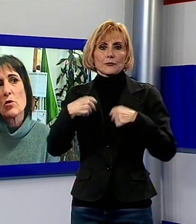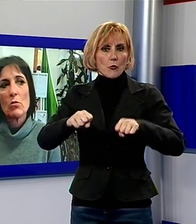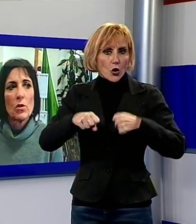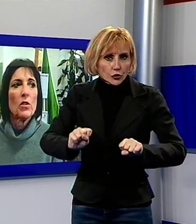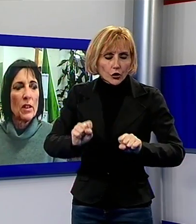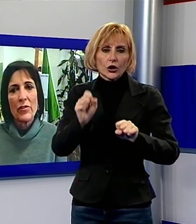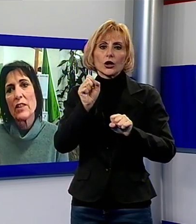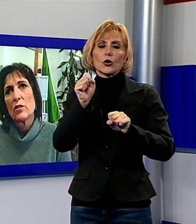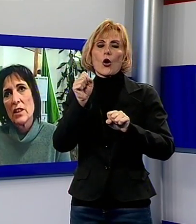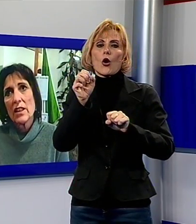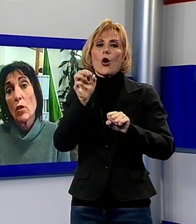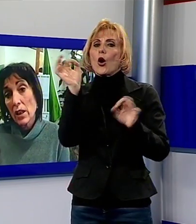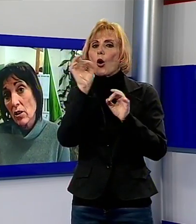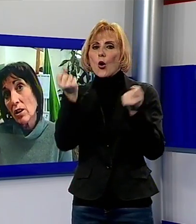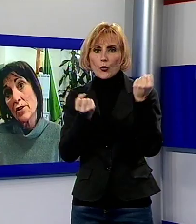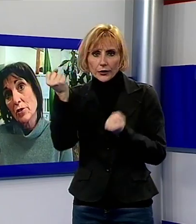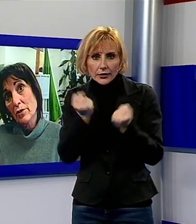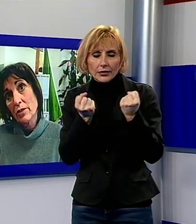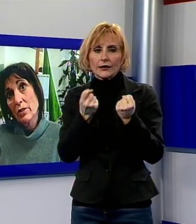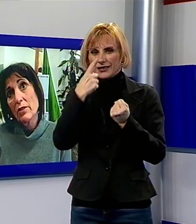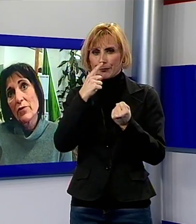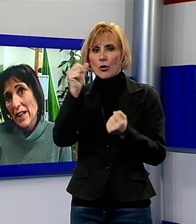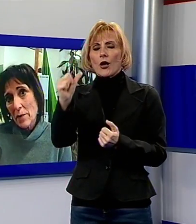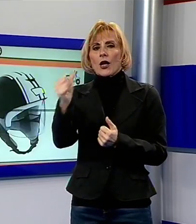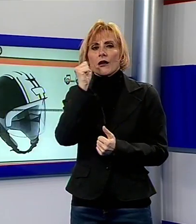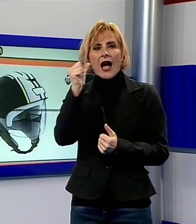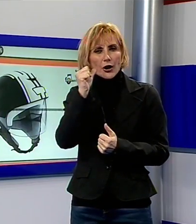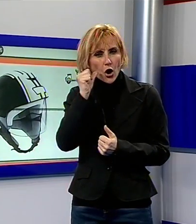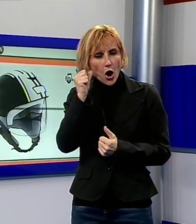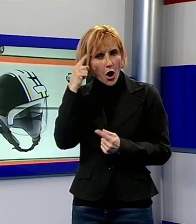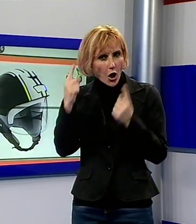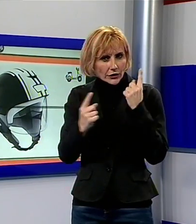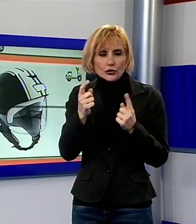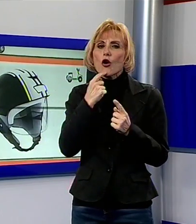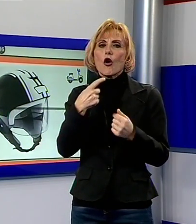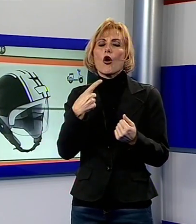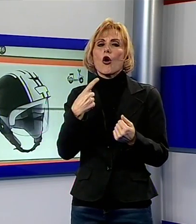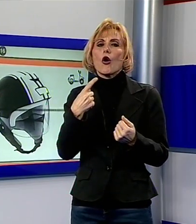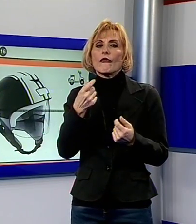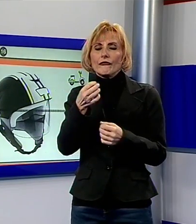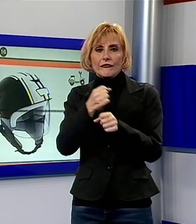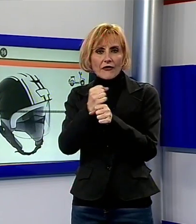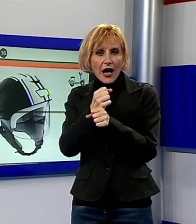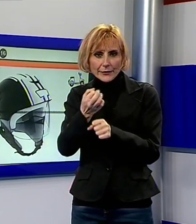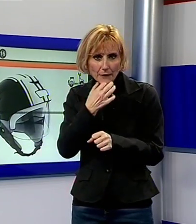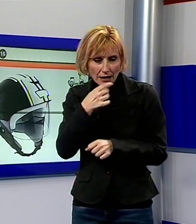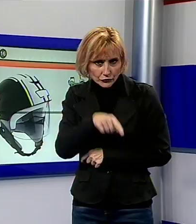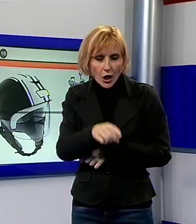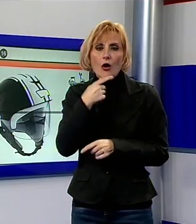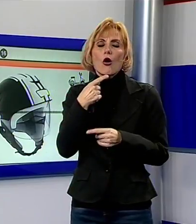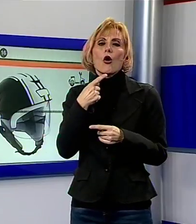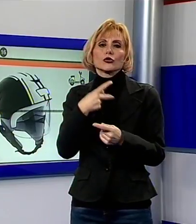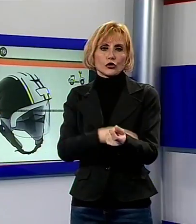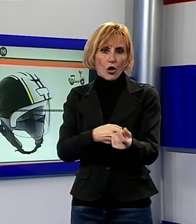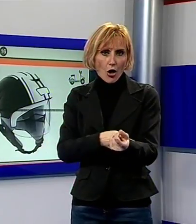sotto l'effetto di alcolici o farmaci in generale o sostanze. Quindi questo è un bellissimo